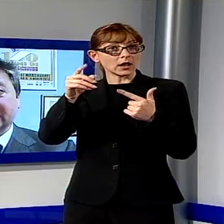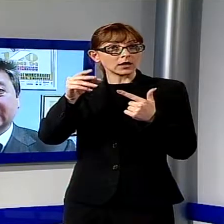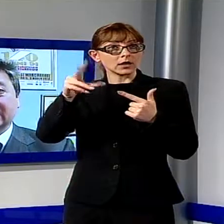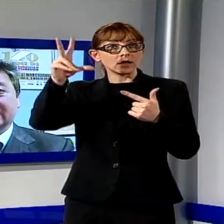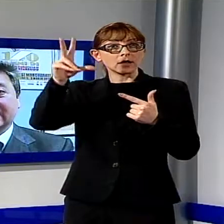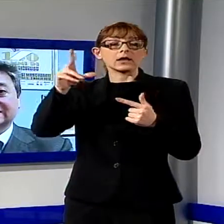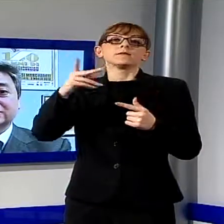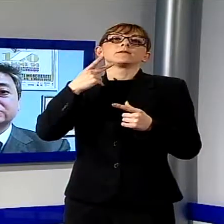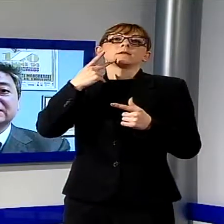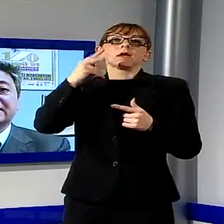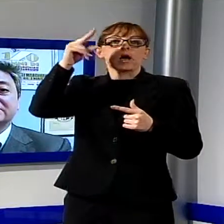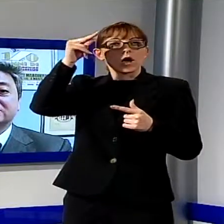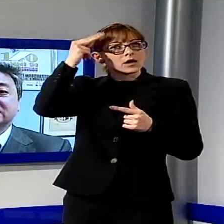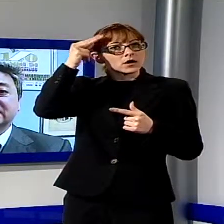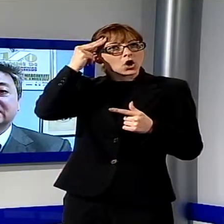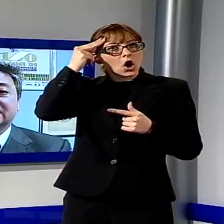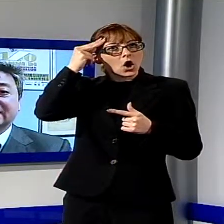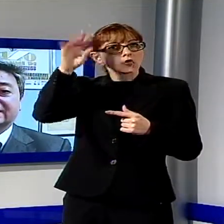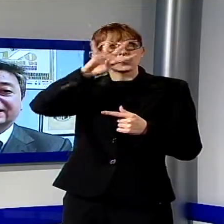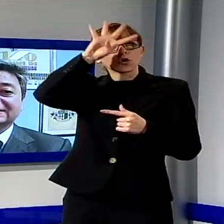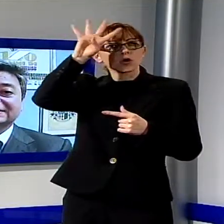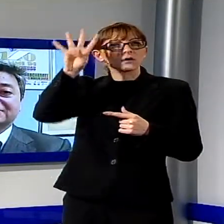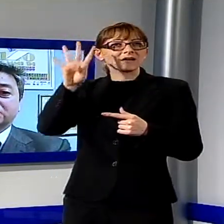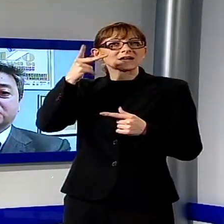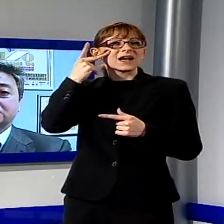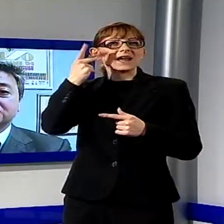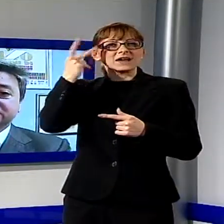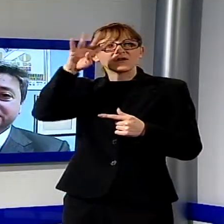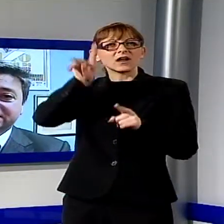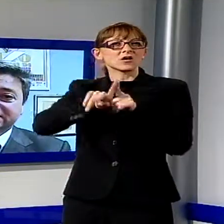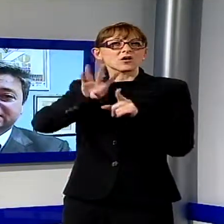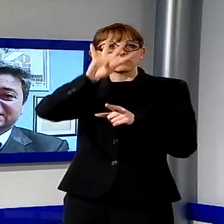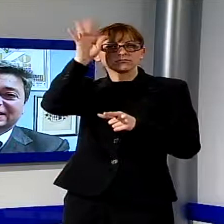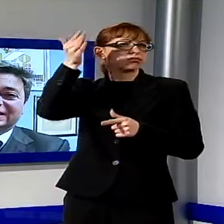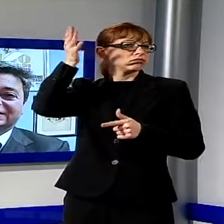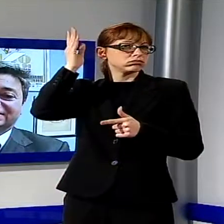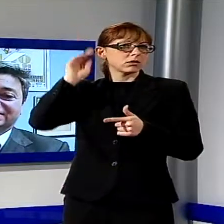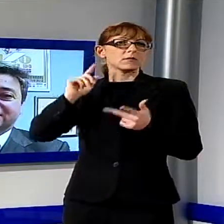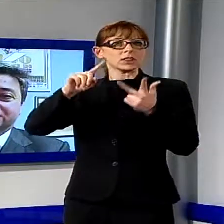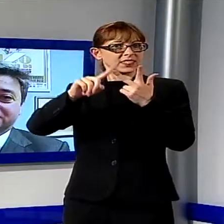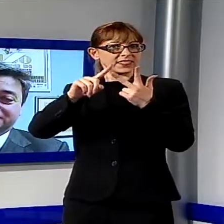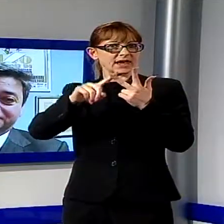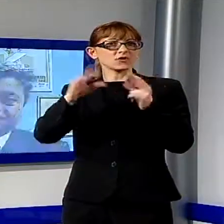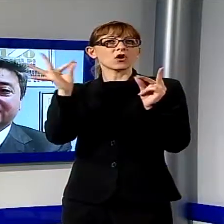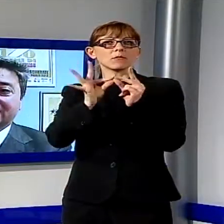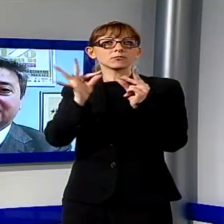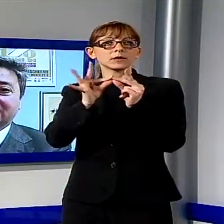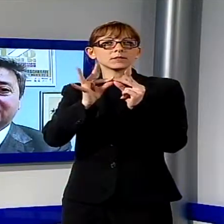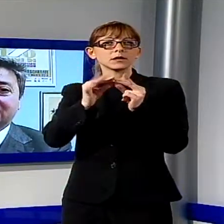infine il grande appuntamento del Carnevale estivo il 14, 15 e 16 agosto.